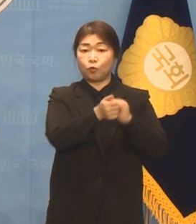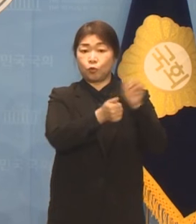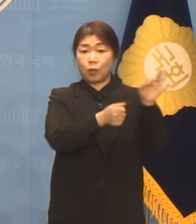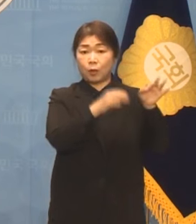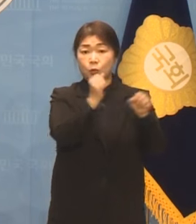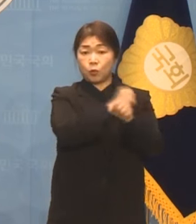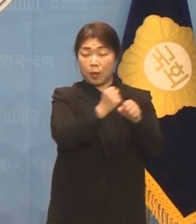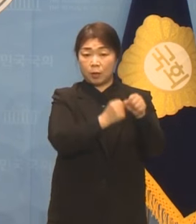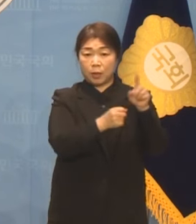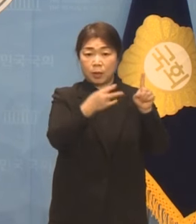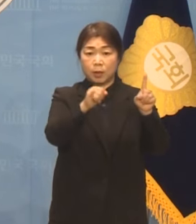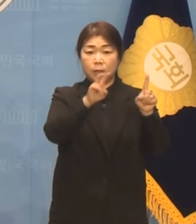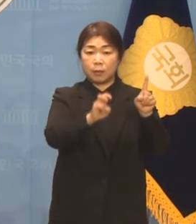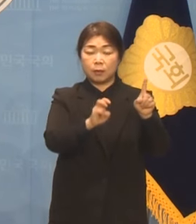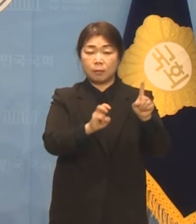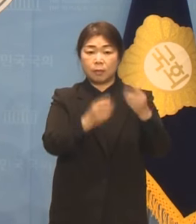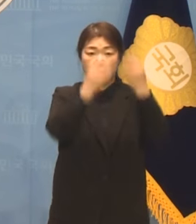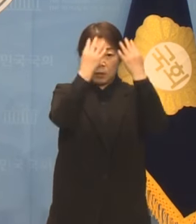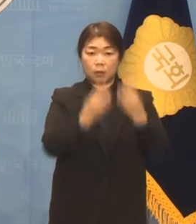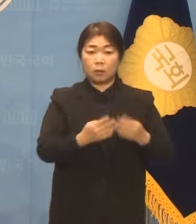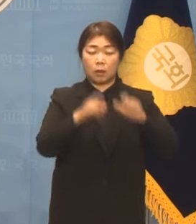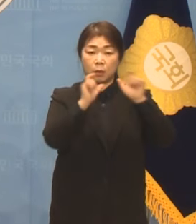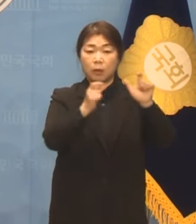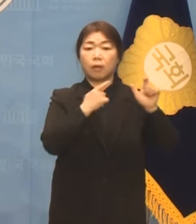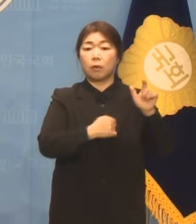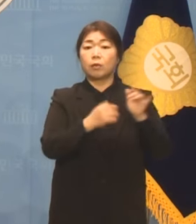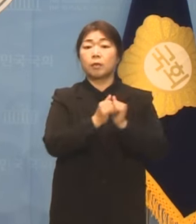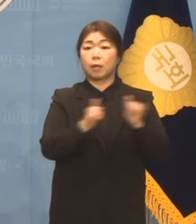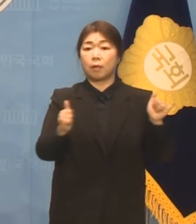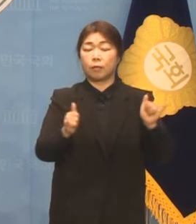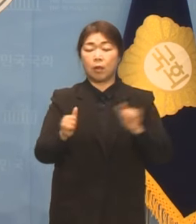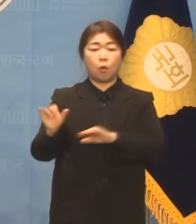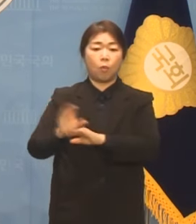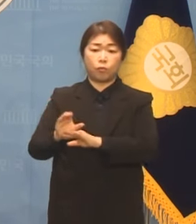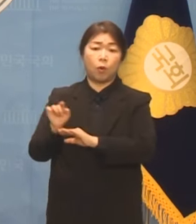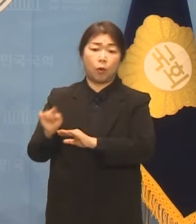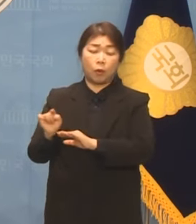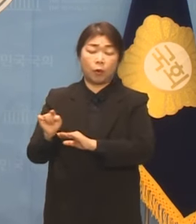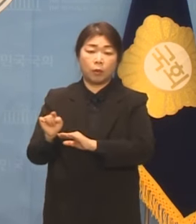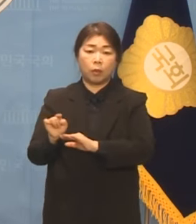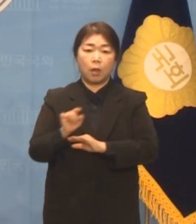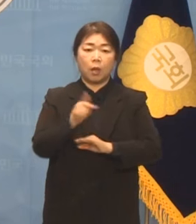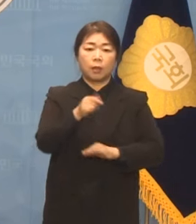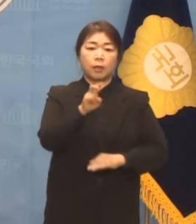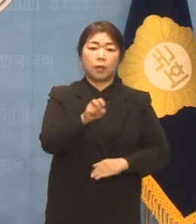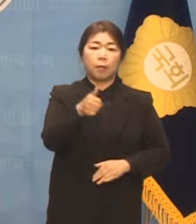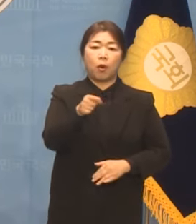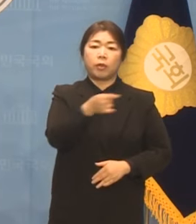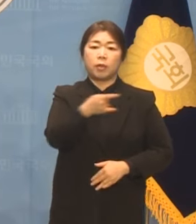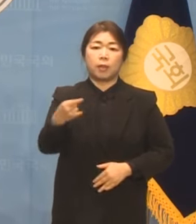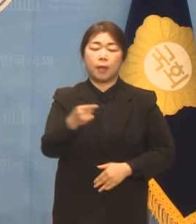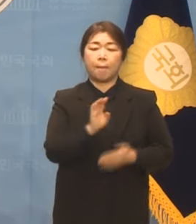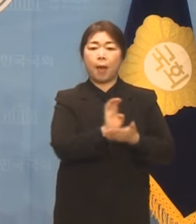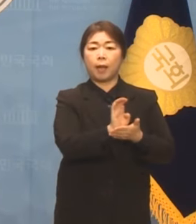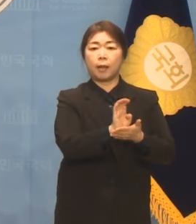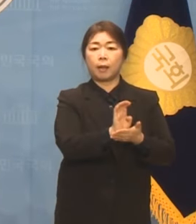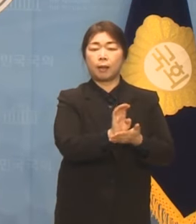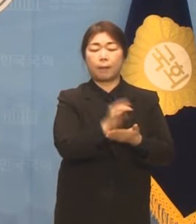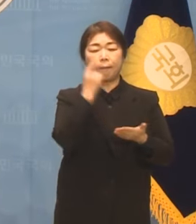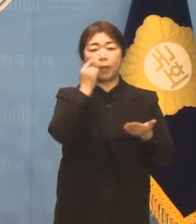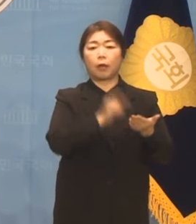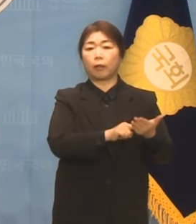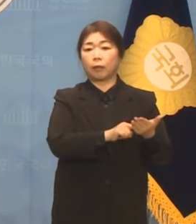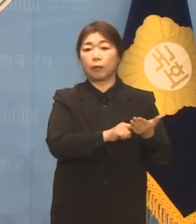조작으로 1심 징역형을 선고받은 인물의 컴퓨터에서 김건희 파일이 발견되기까지 했습니다.